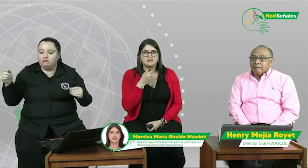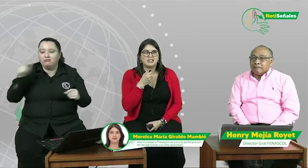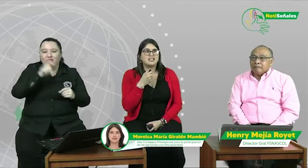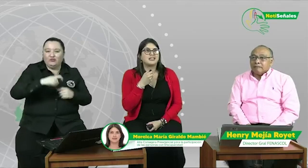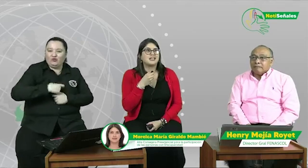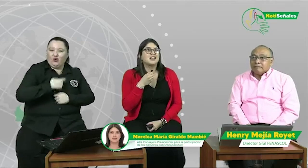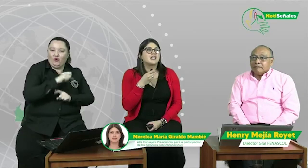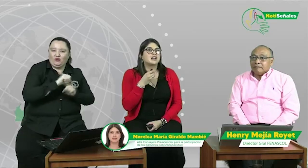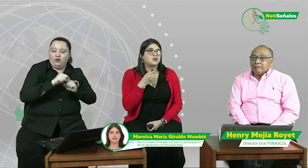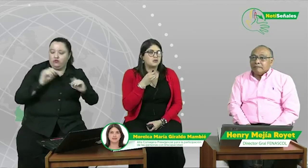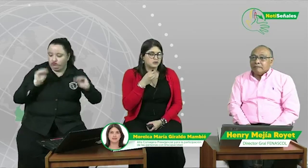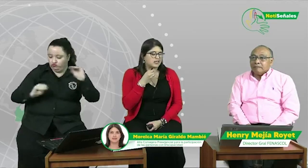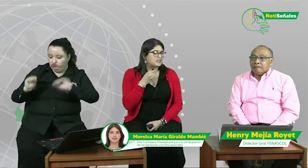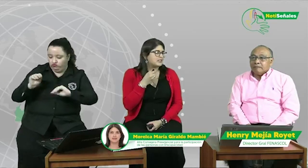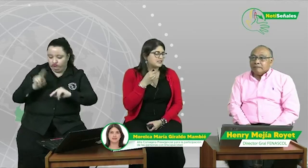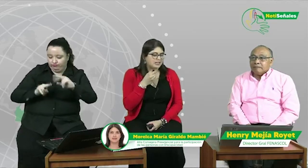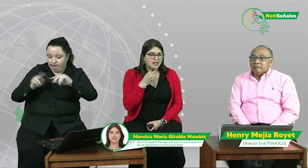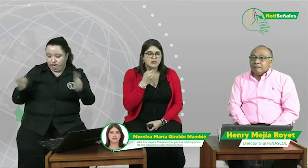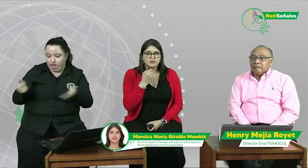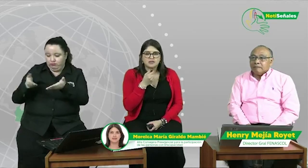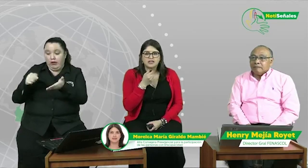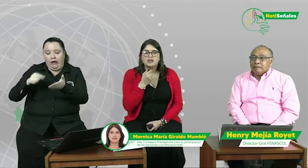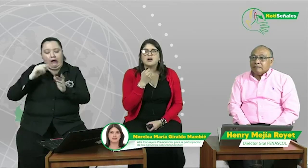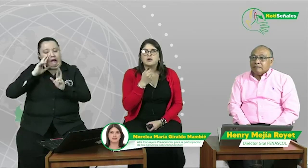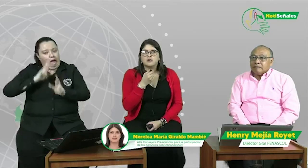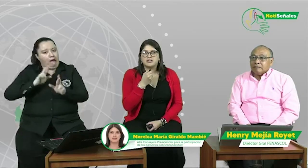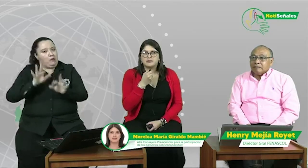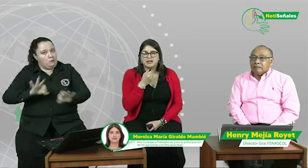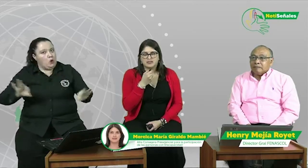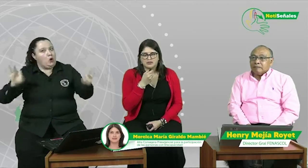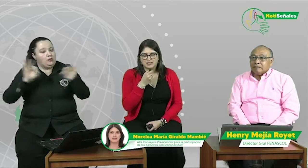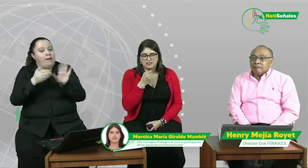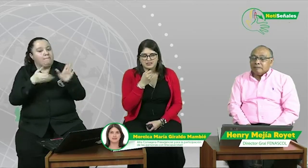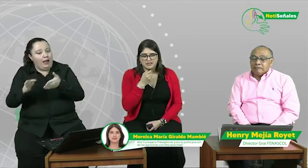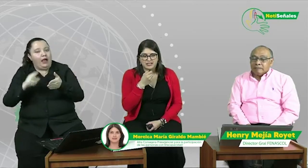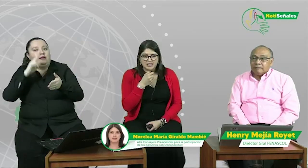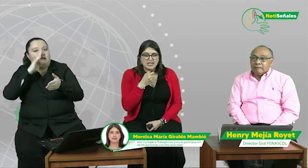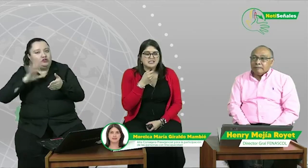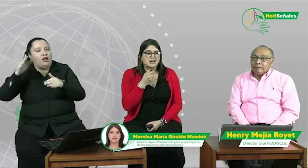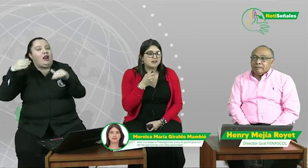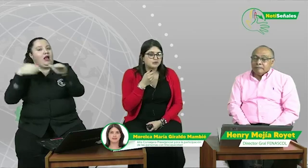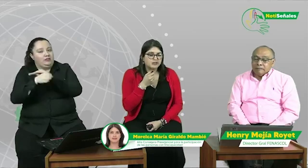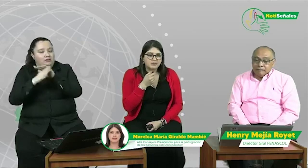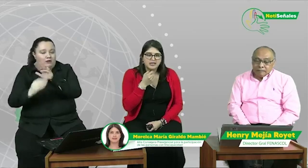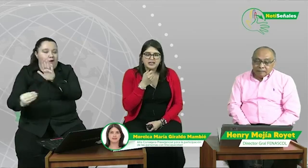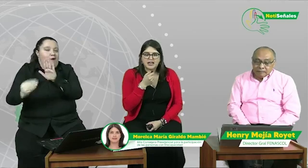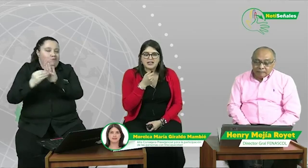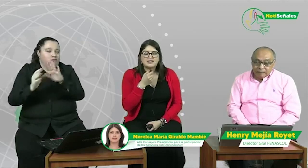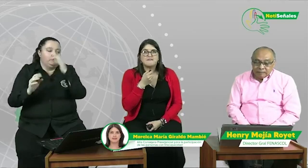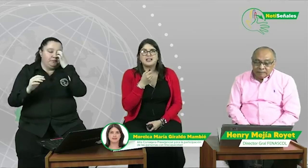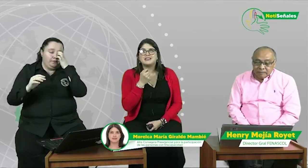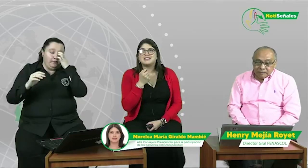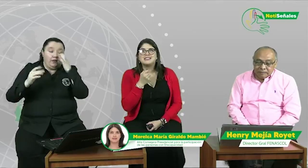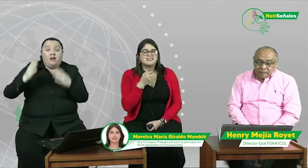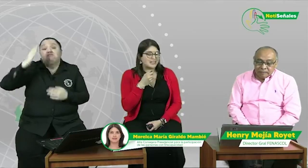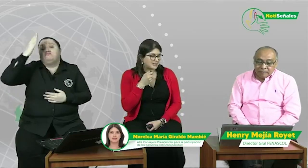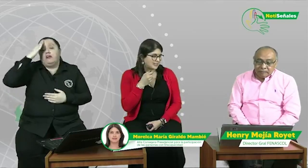y que reconoce la necesidad de contar con ese plan nacional de accesibilidad. Sabemos también que hay diferentes instancias